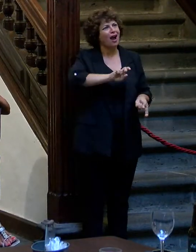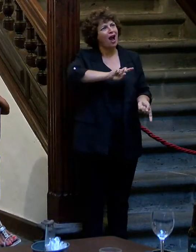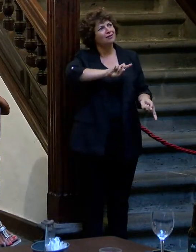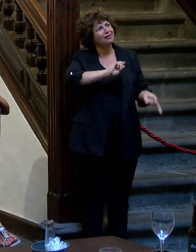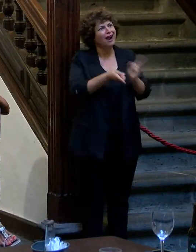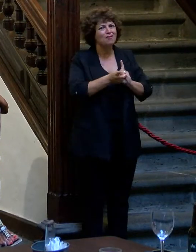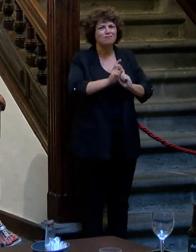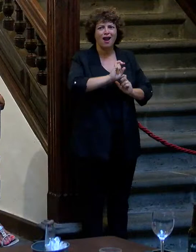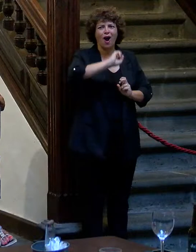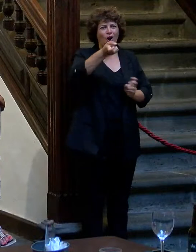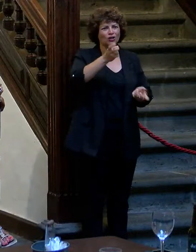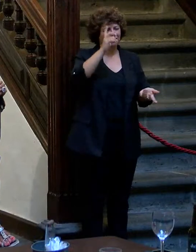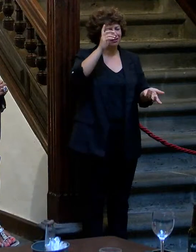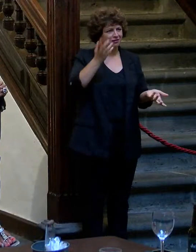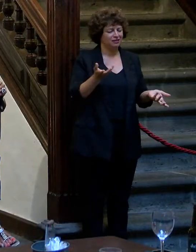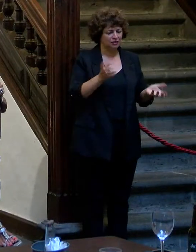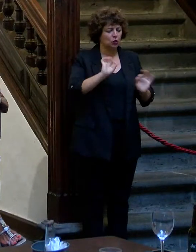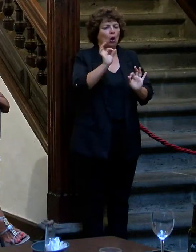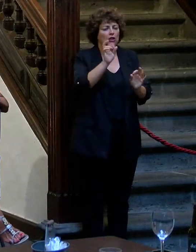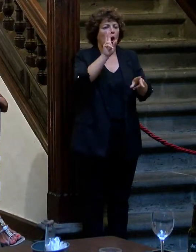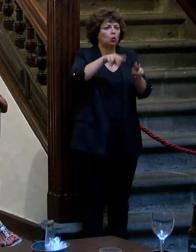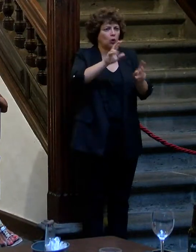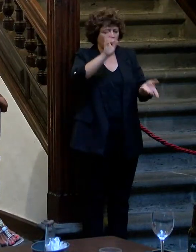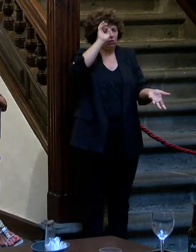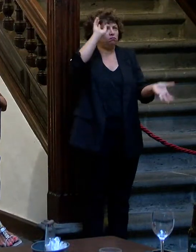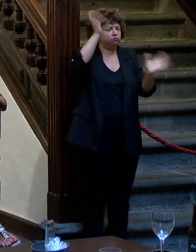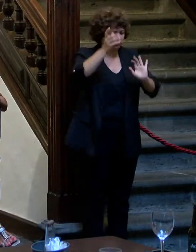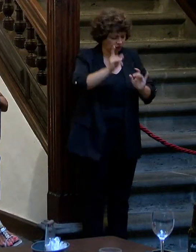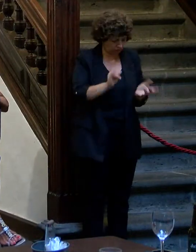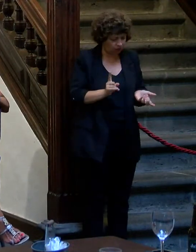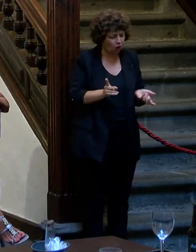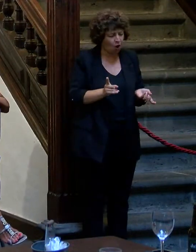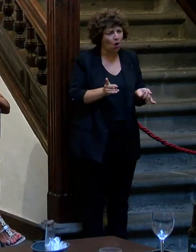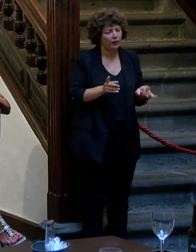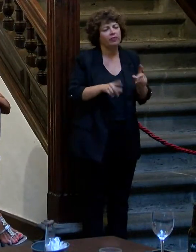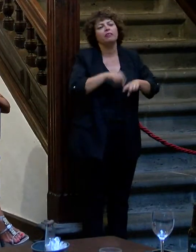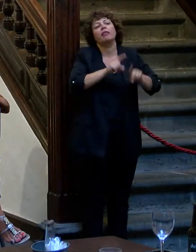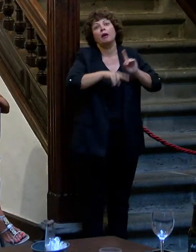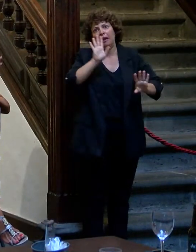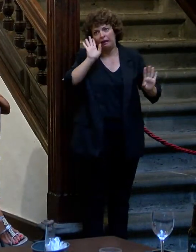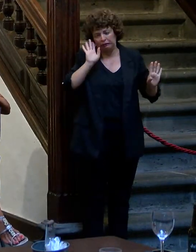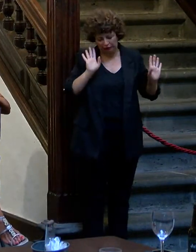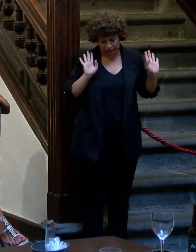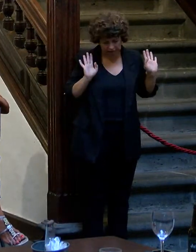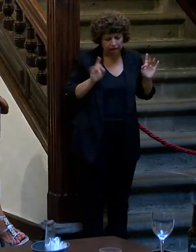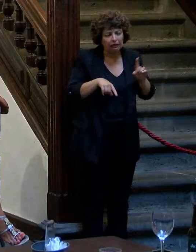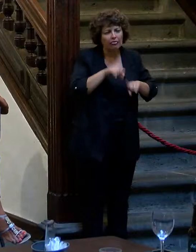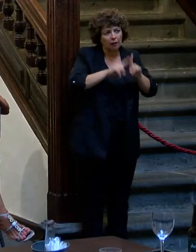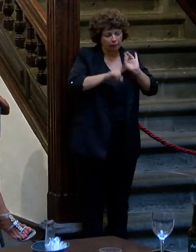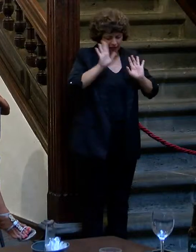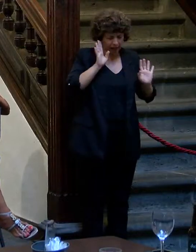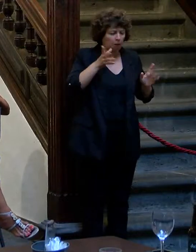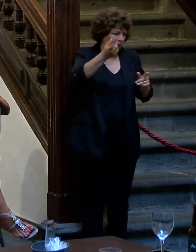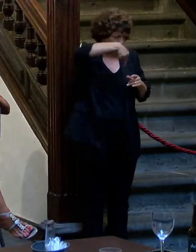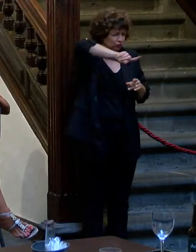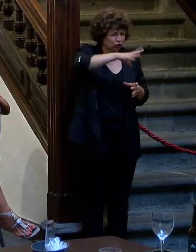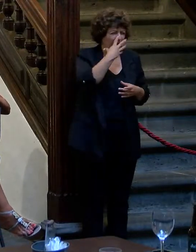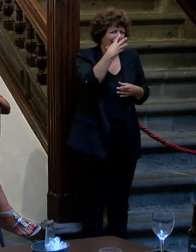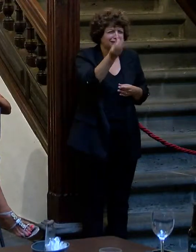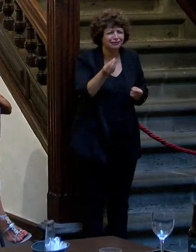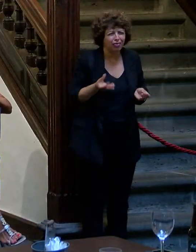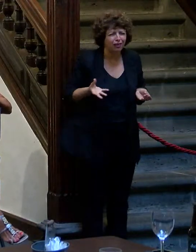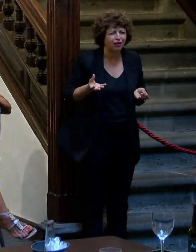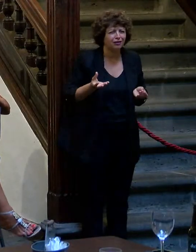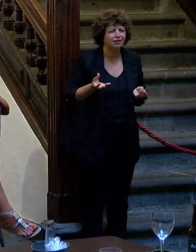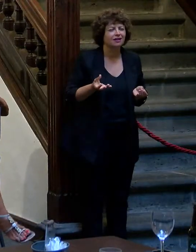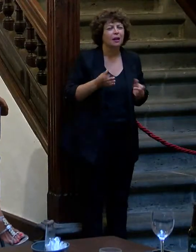poseyeran, es como una posesión, no está poseída nunca. Bueno, sí, poseída depende cómo, pero vamos, para que nos entendamos, para que nos